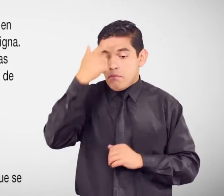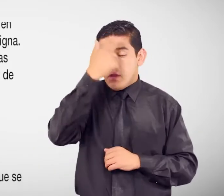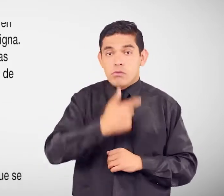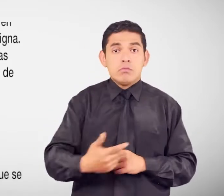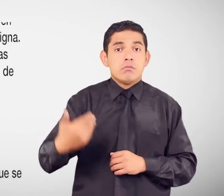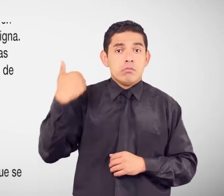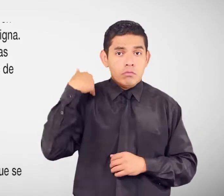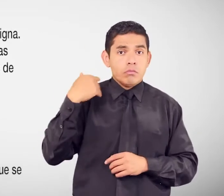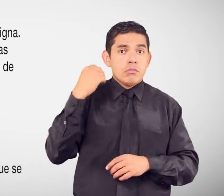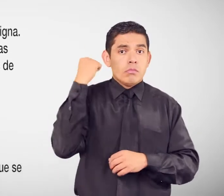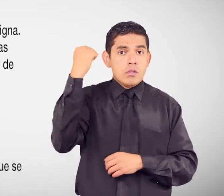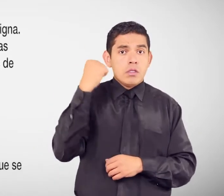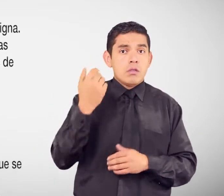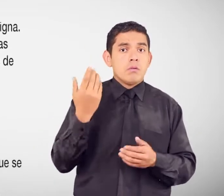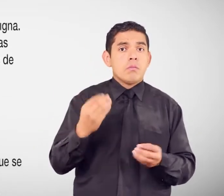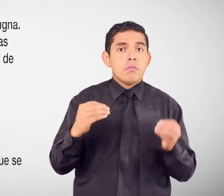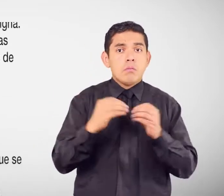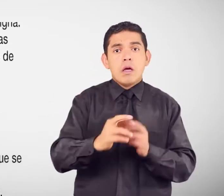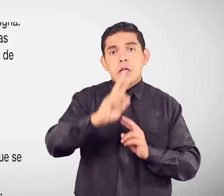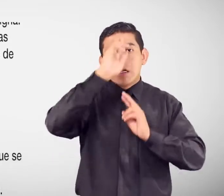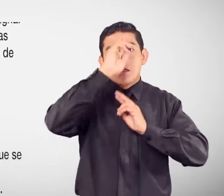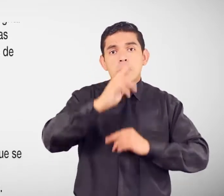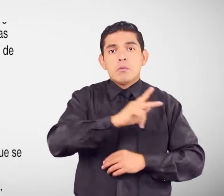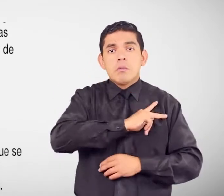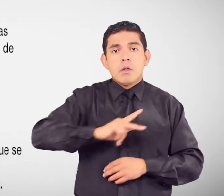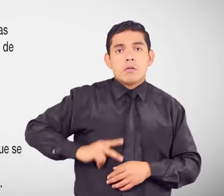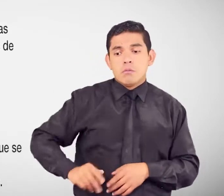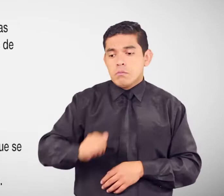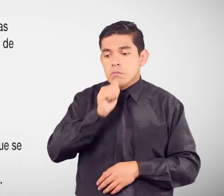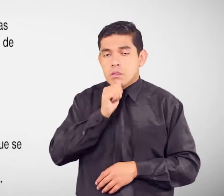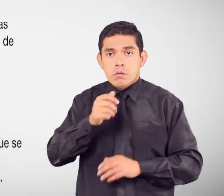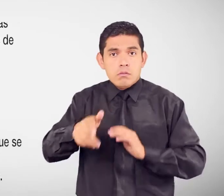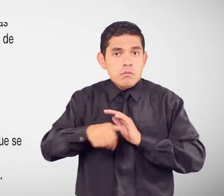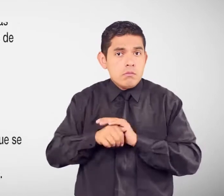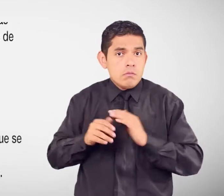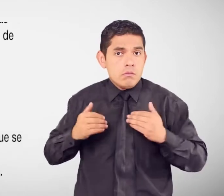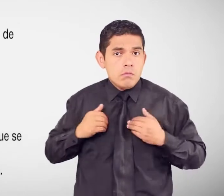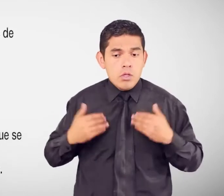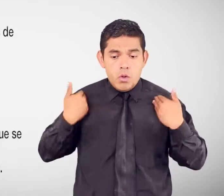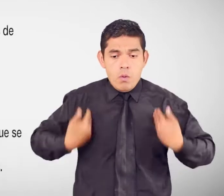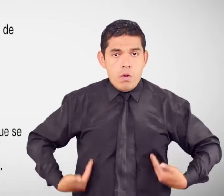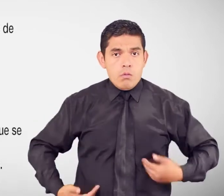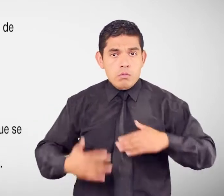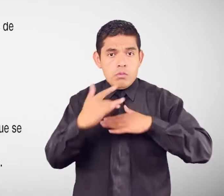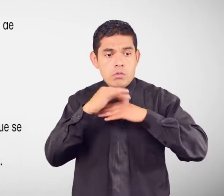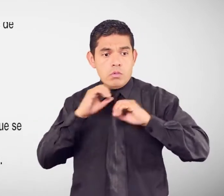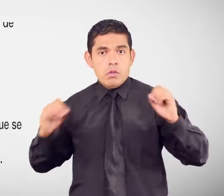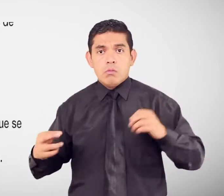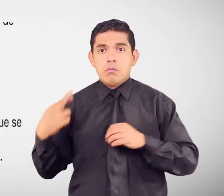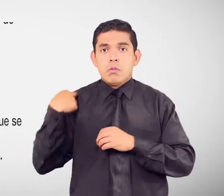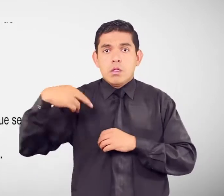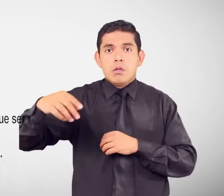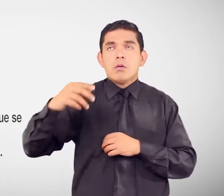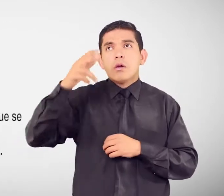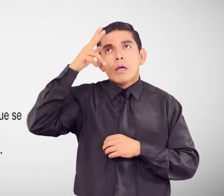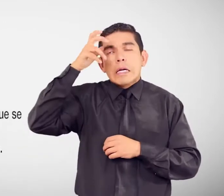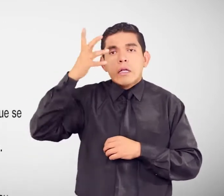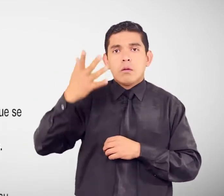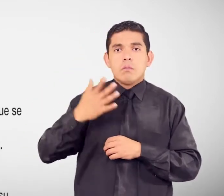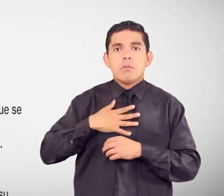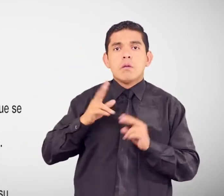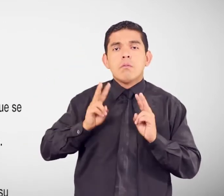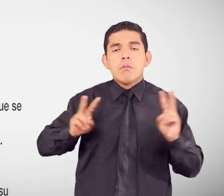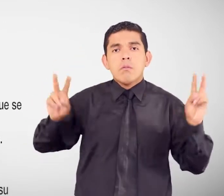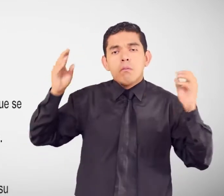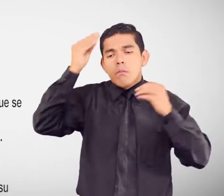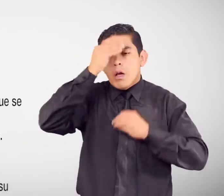respete Su intimidad personal Lo que involucra Su cuerpo Creencias Valores Nadie puede invadir El espacio de una